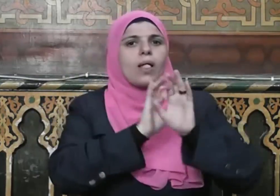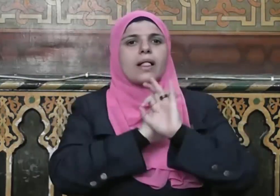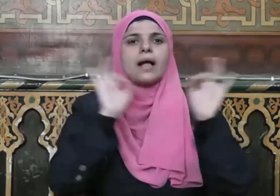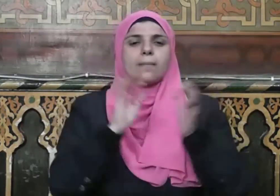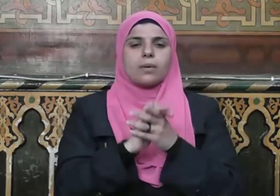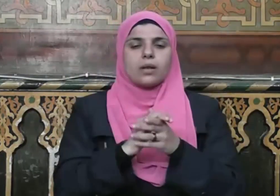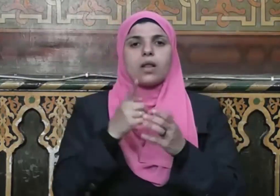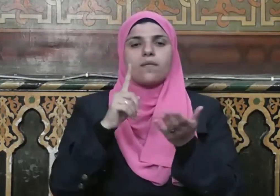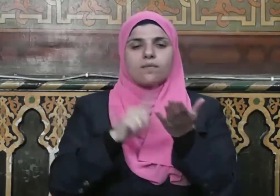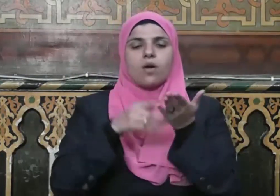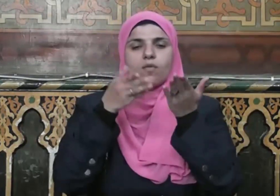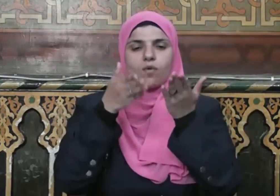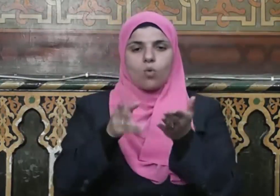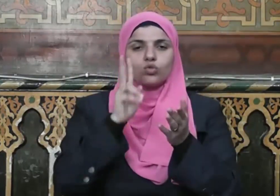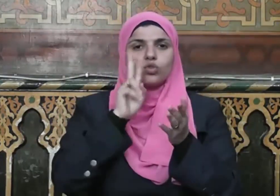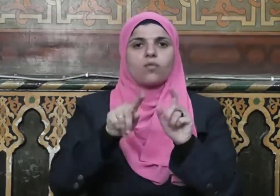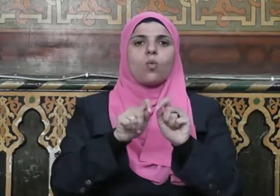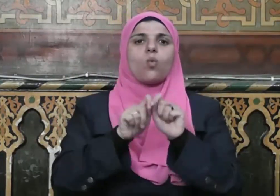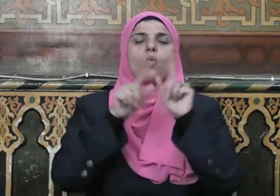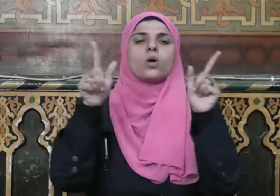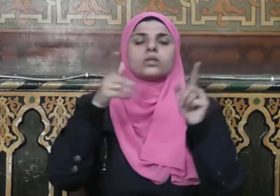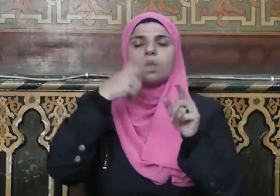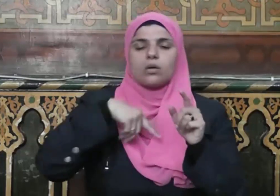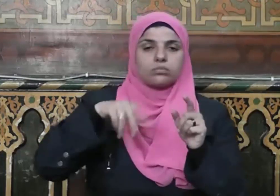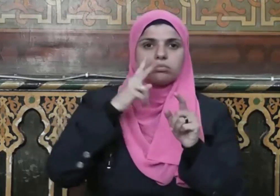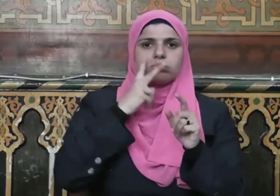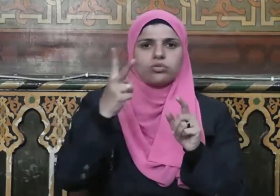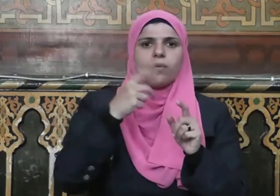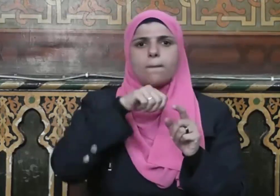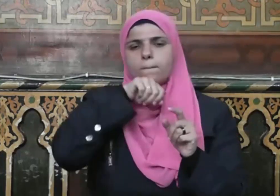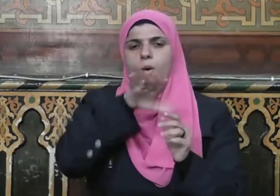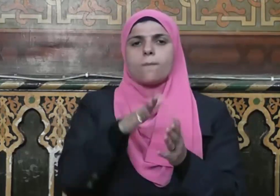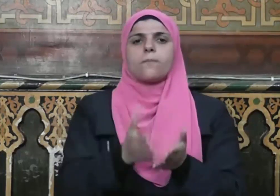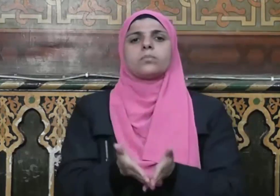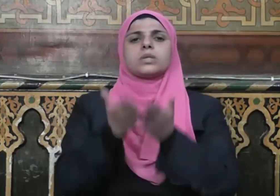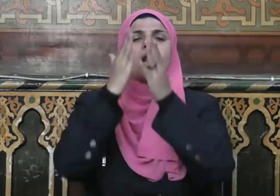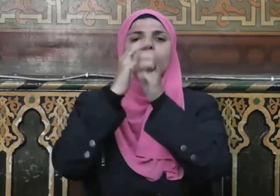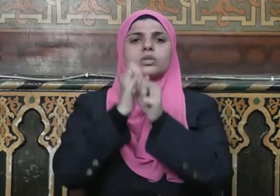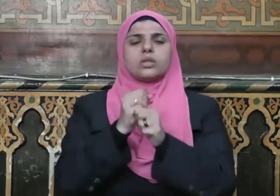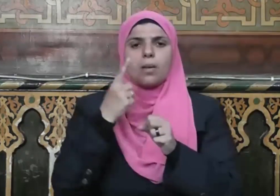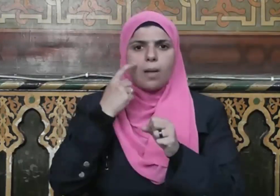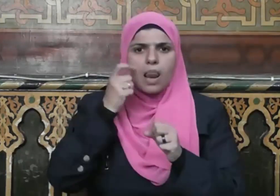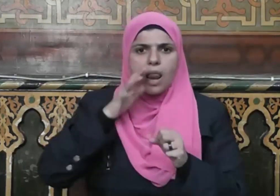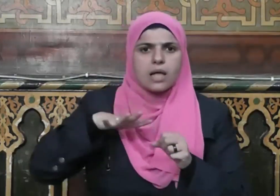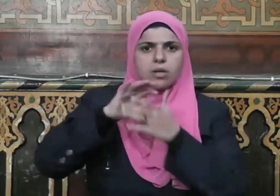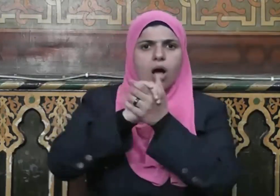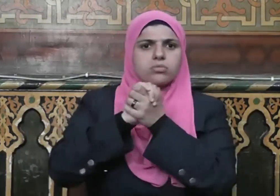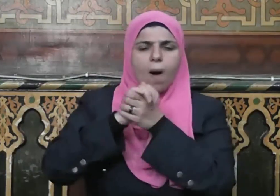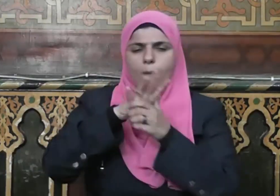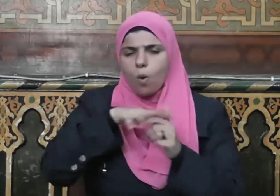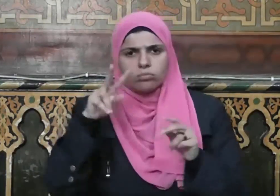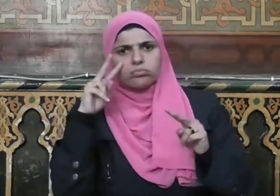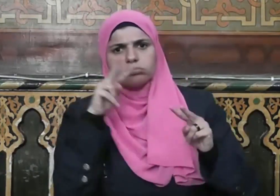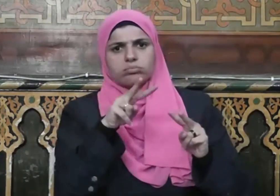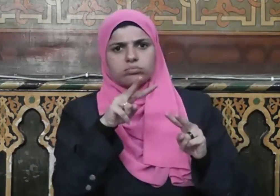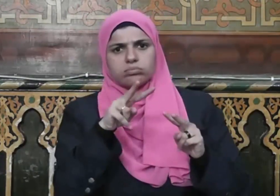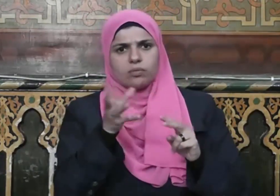له منه ففي هذا الموقف لفت النبي صلى الله عليه وسلم انتباه أصحابه